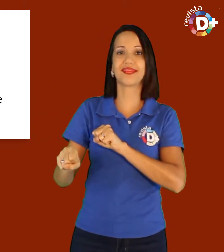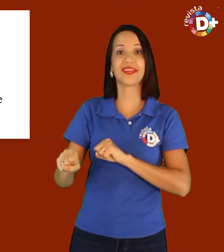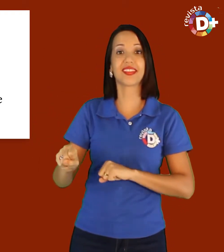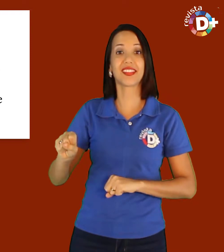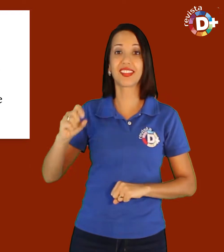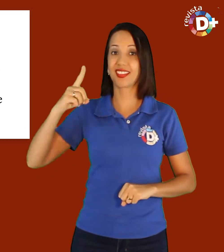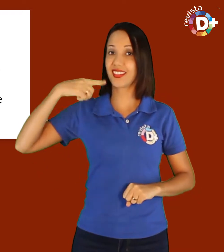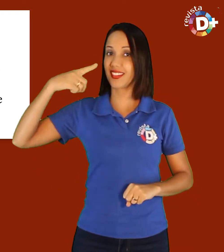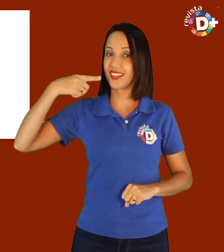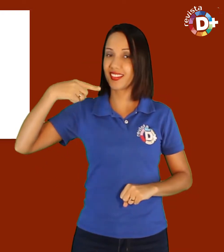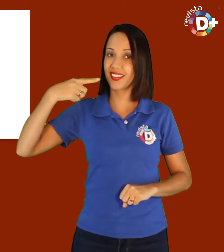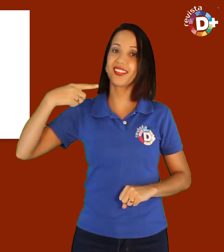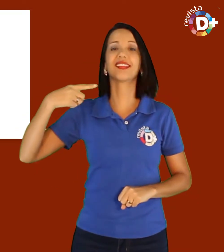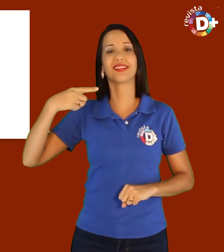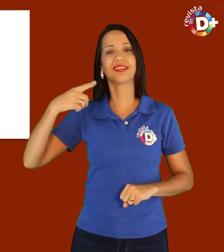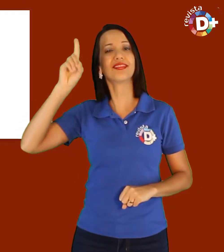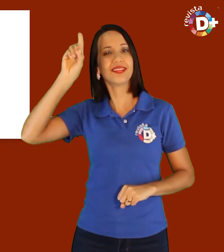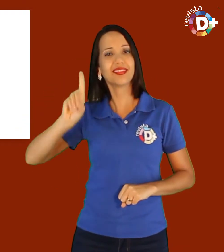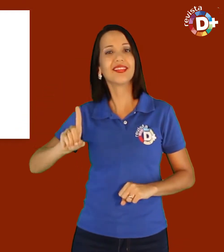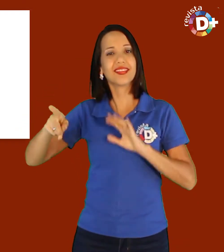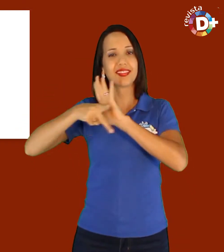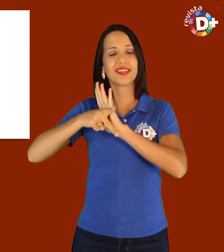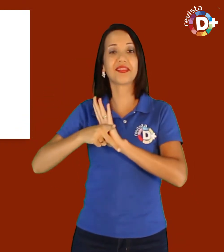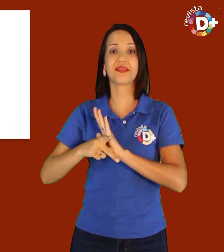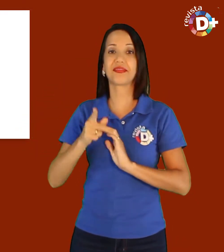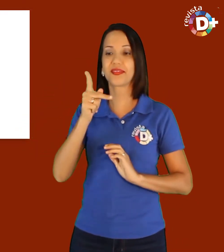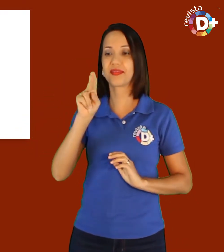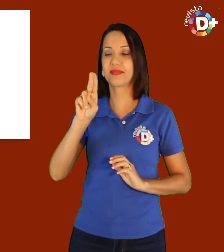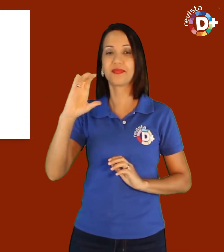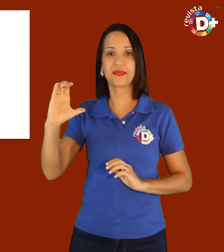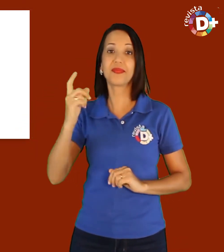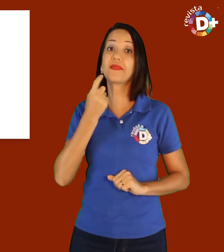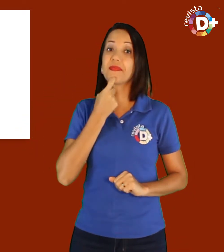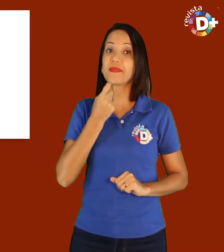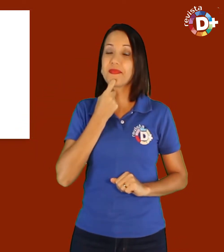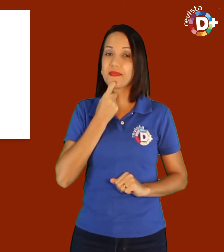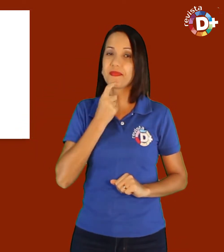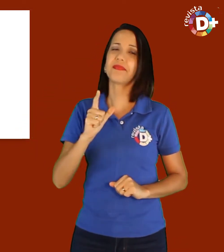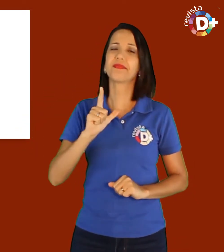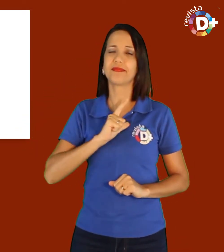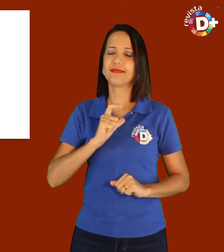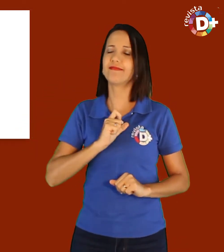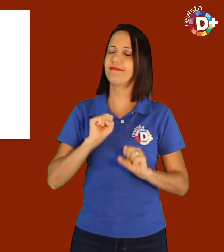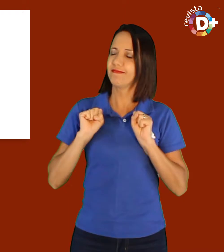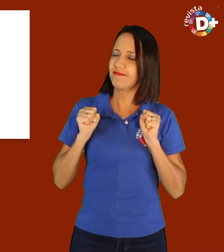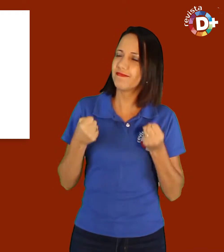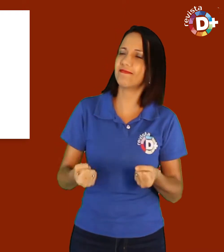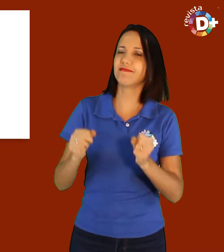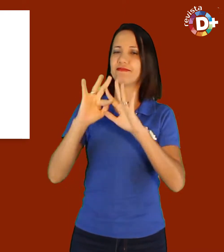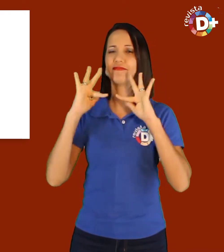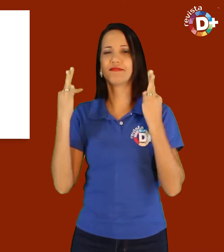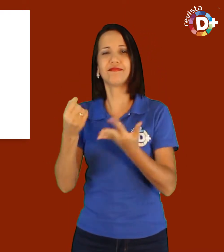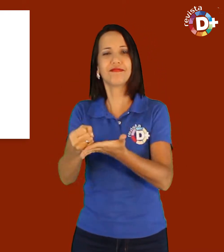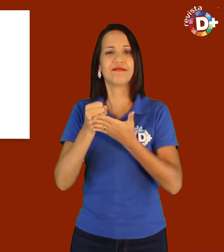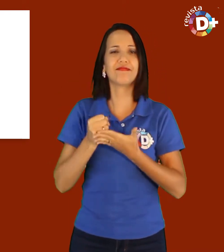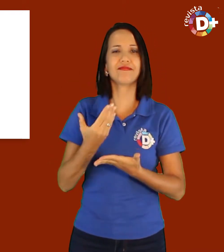formei em Direito pela PUC de Campinas. Não foi fácil, mas com muita luta, dedicação e apoio da família,